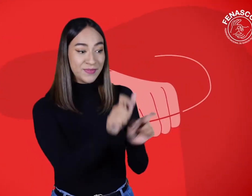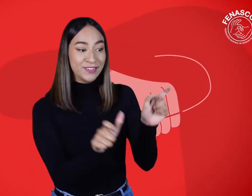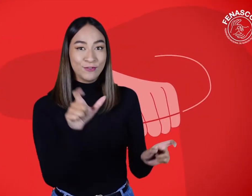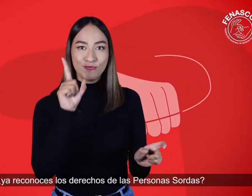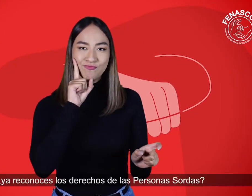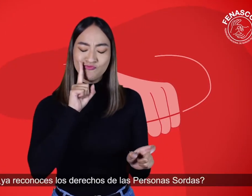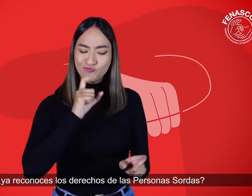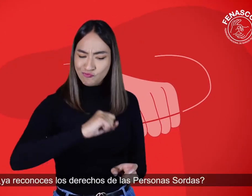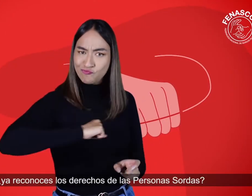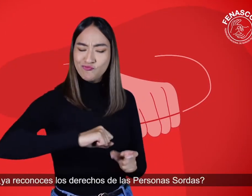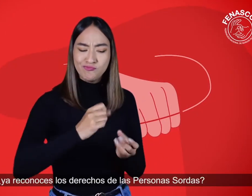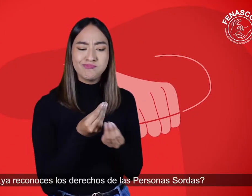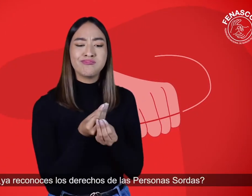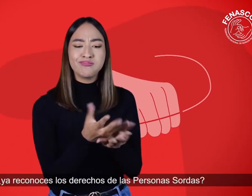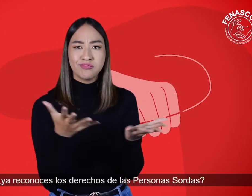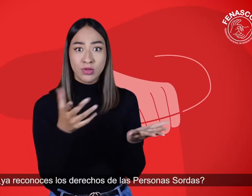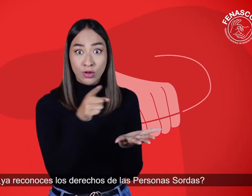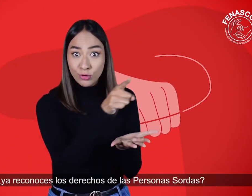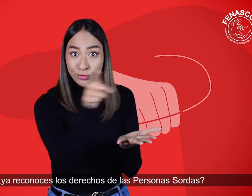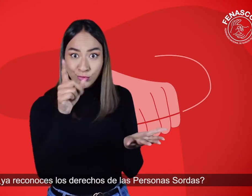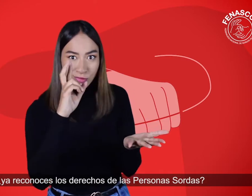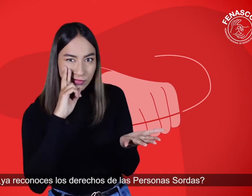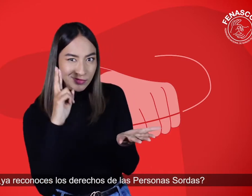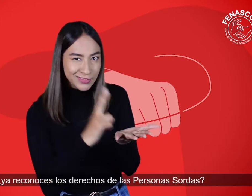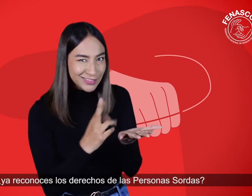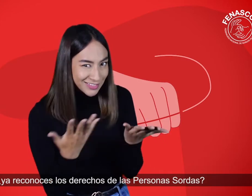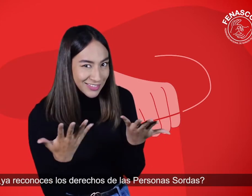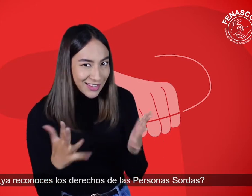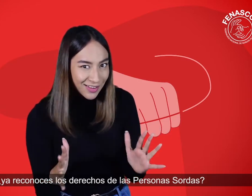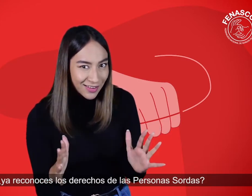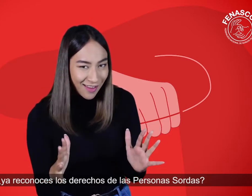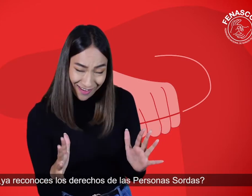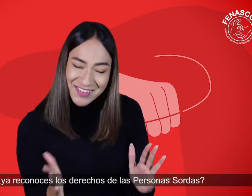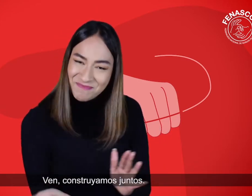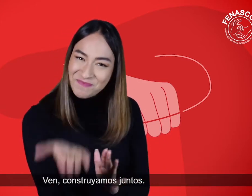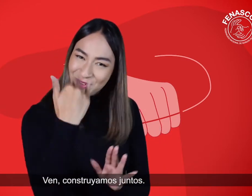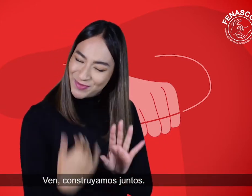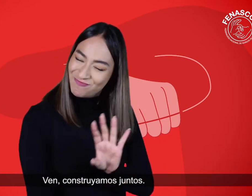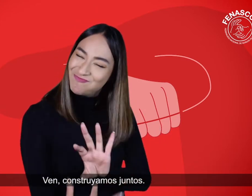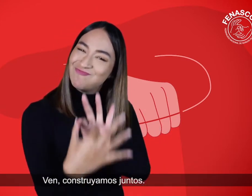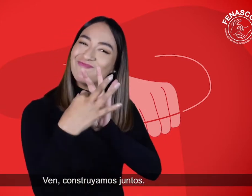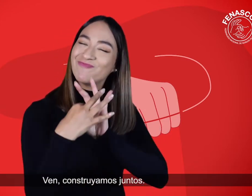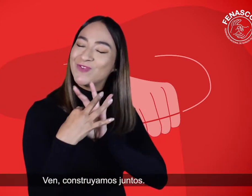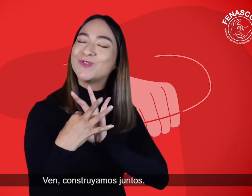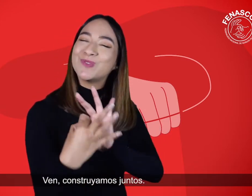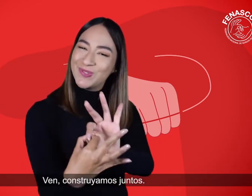¿Y tú? ¿Ya reconoces los derechos de las personas sordas? Ven, construyamos juntos.